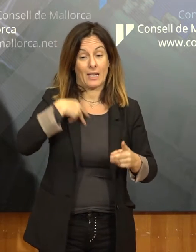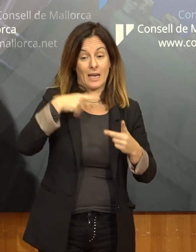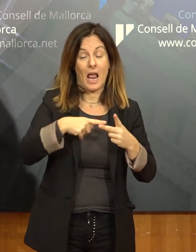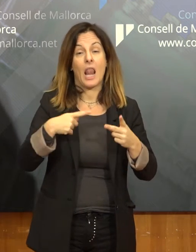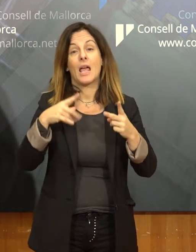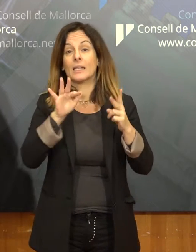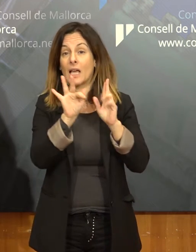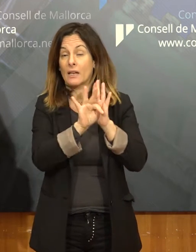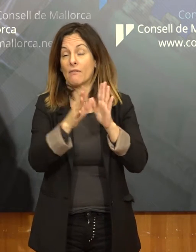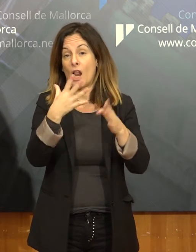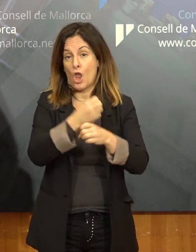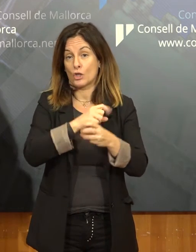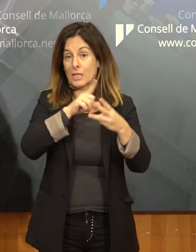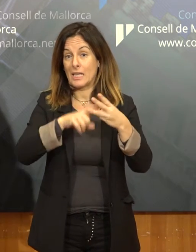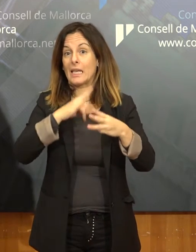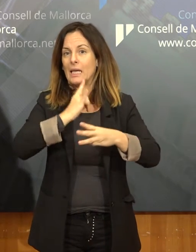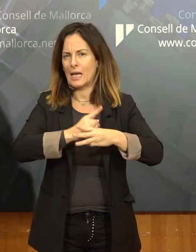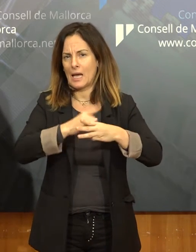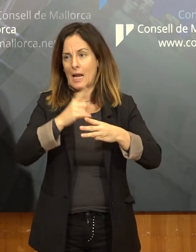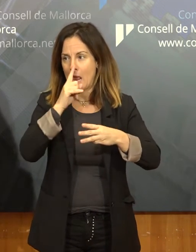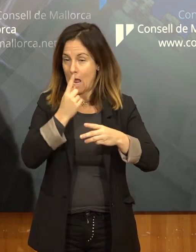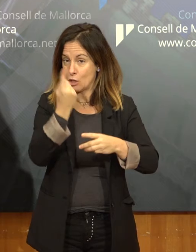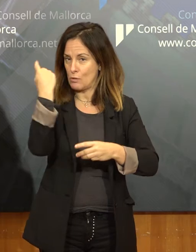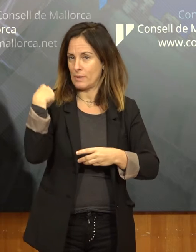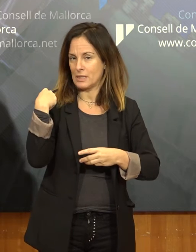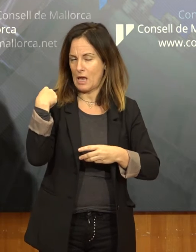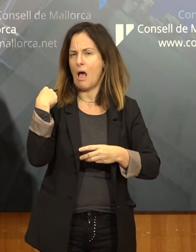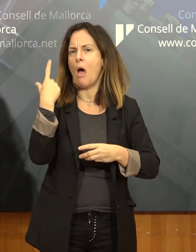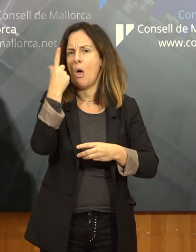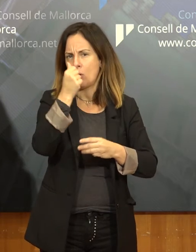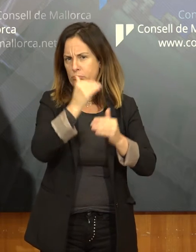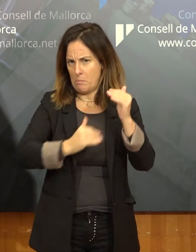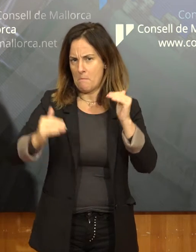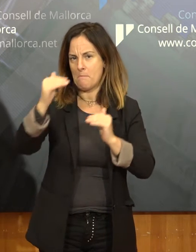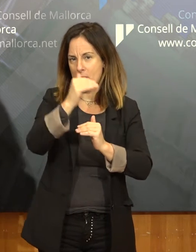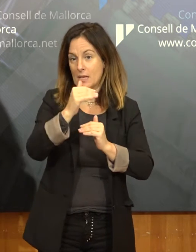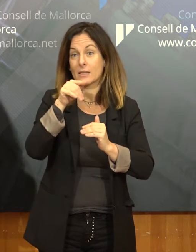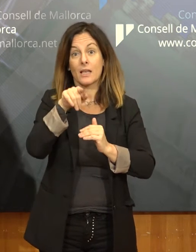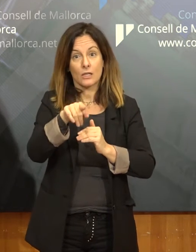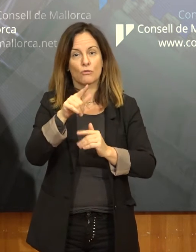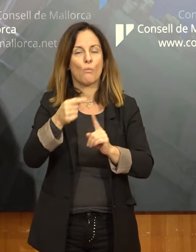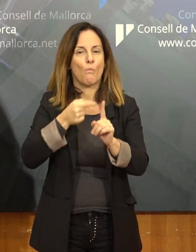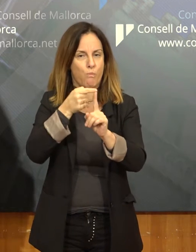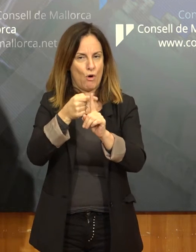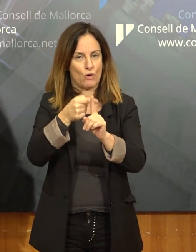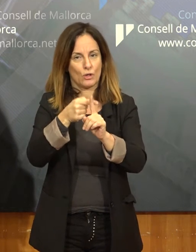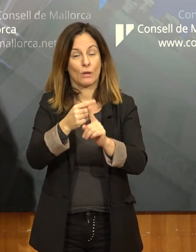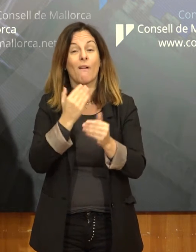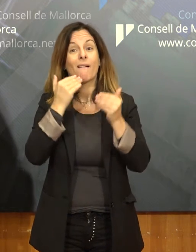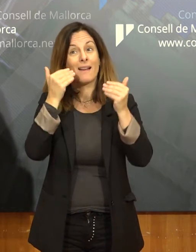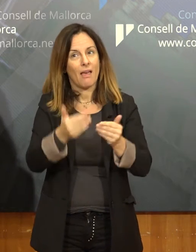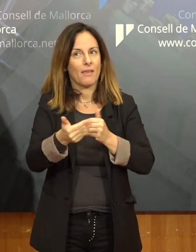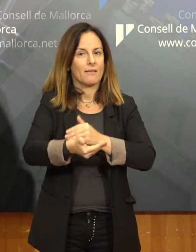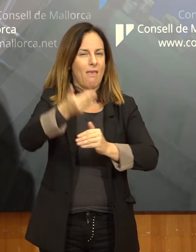llots i la de càrnics, hem tingut superàvit. Una cosa que és molt positiva i que és gràcies a una previsió